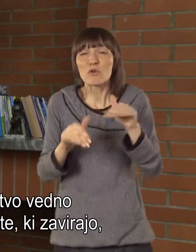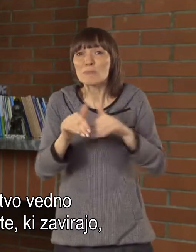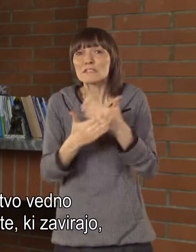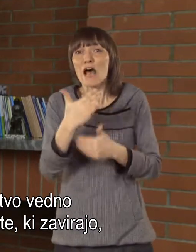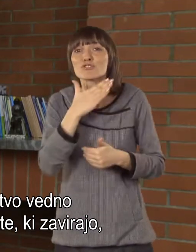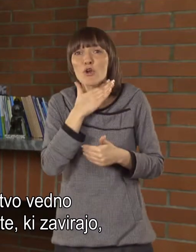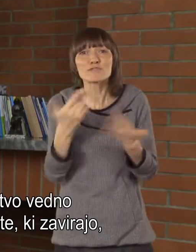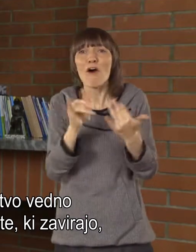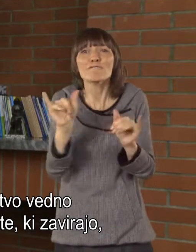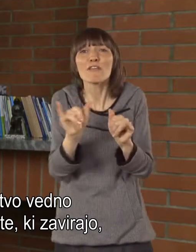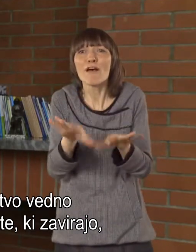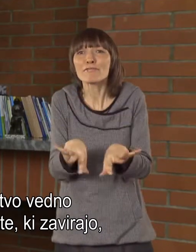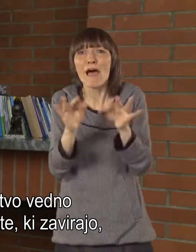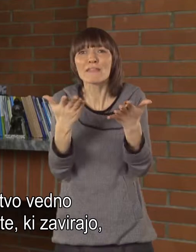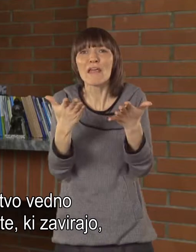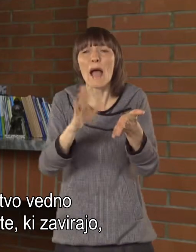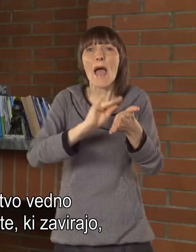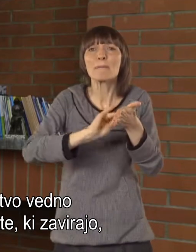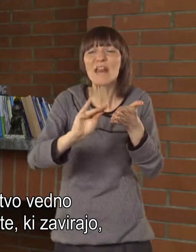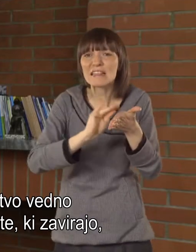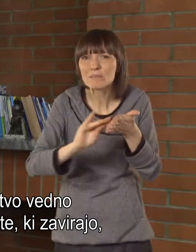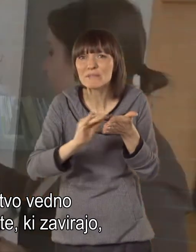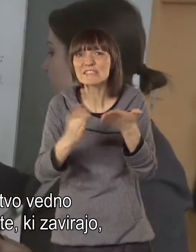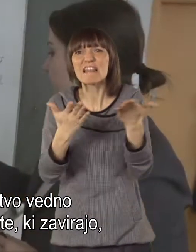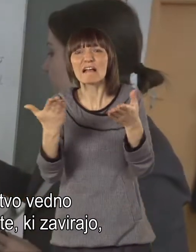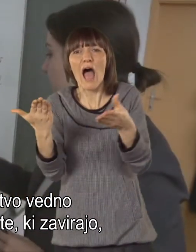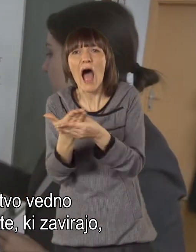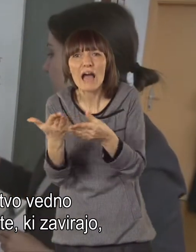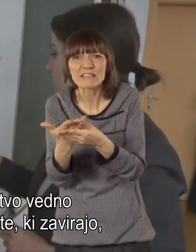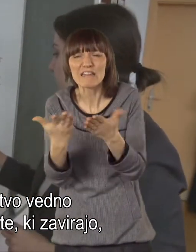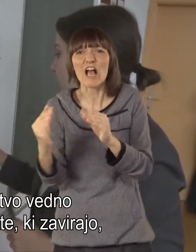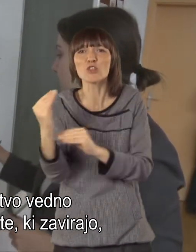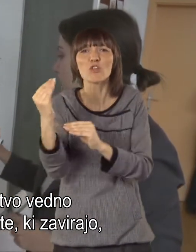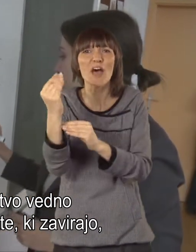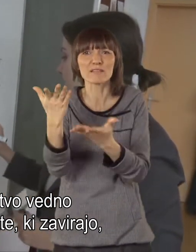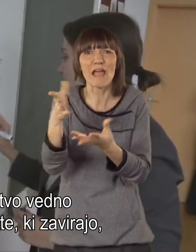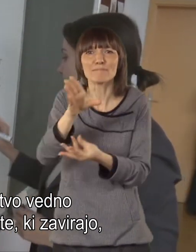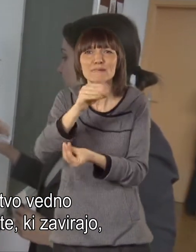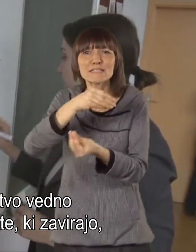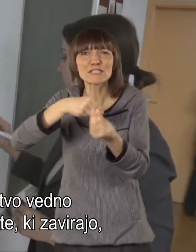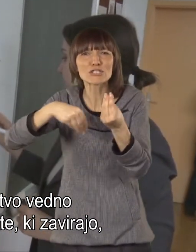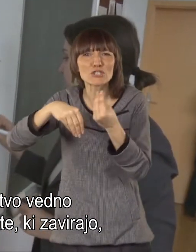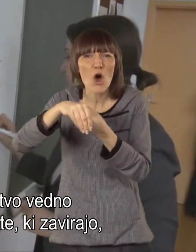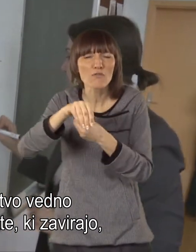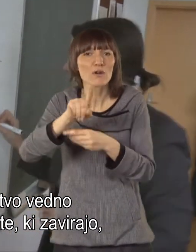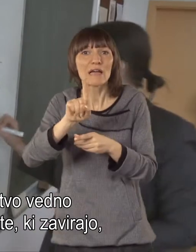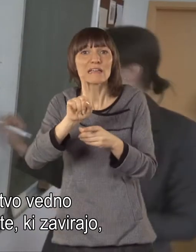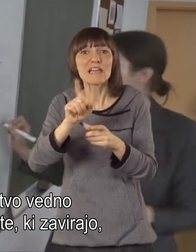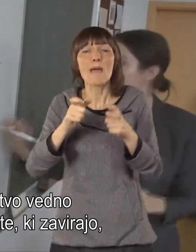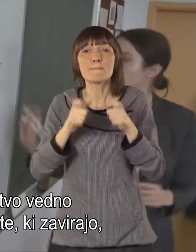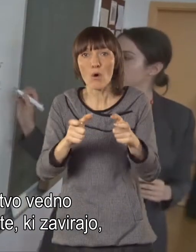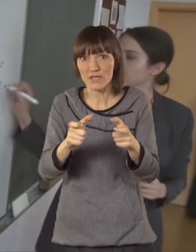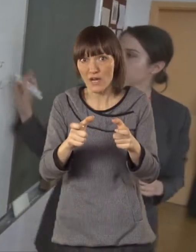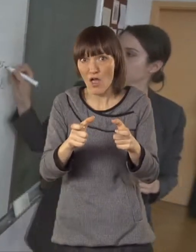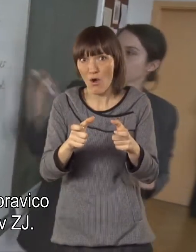Enostavno ministrstvo za šolstvo vedno najde neke predpise, neke akte, ki, bom rekel,